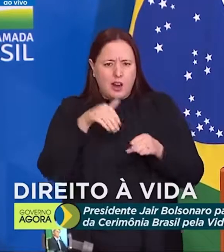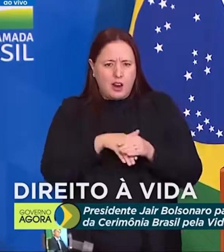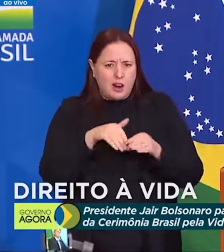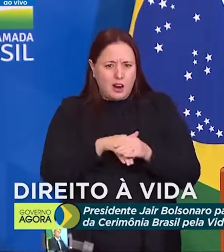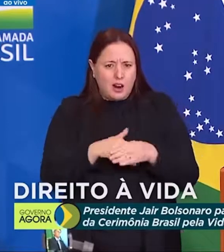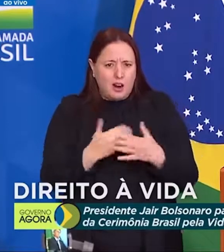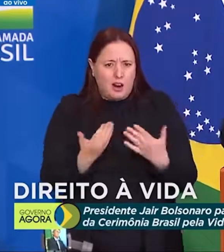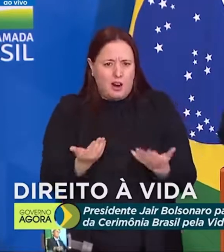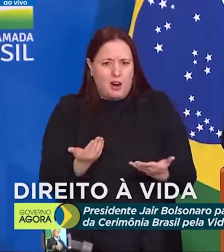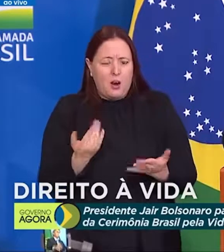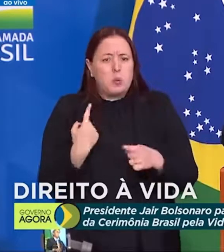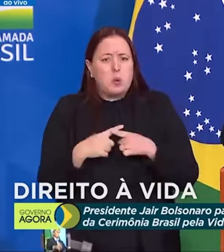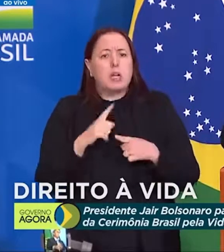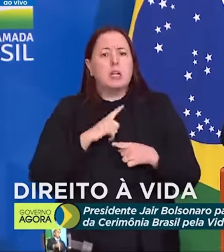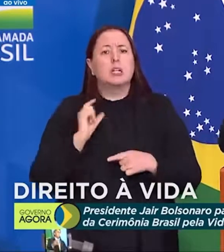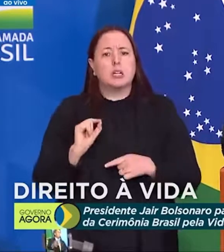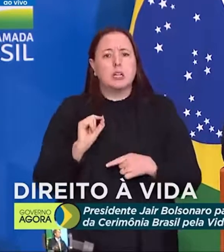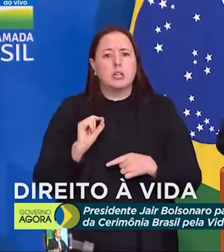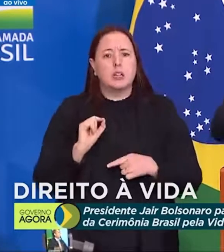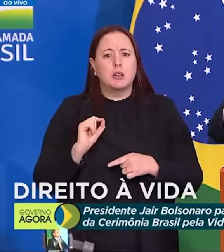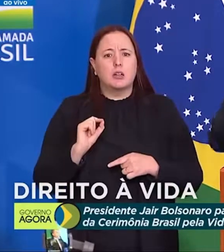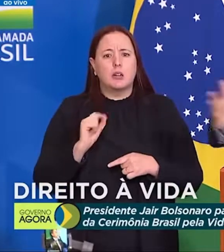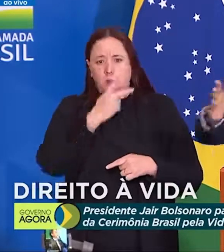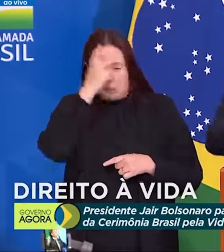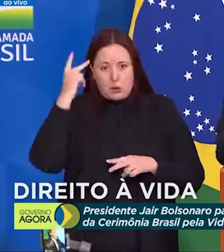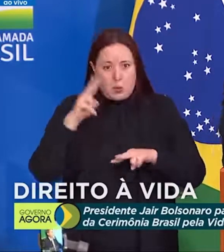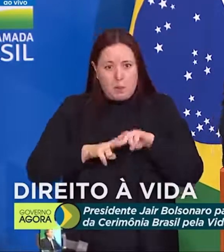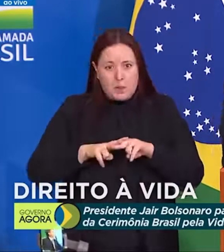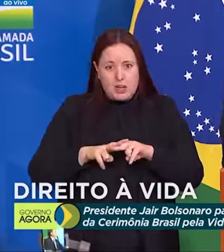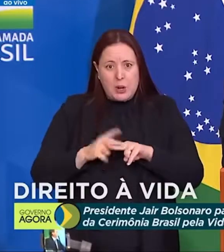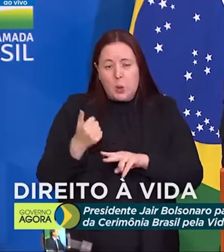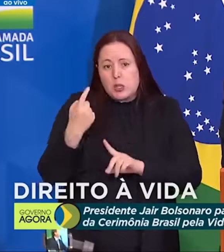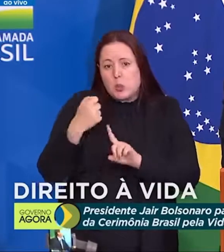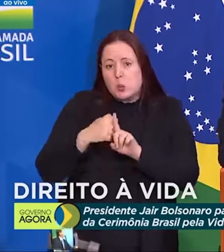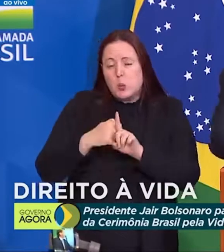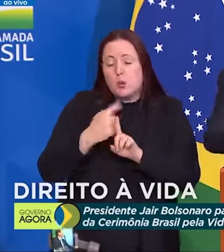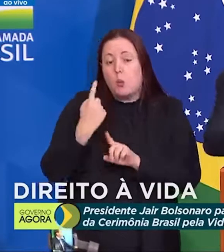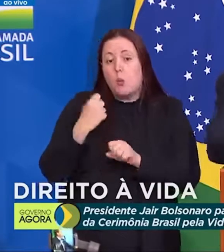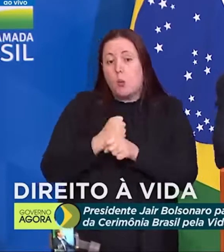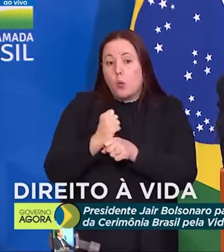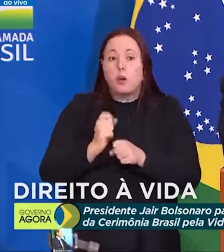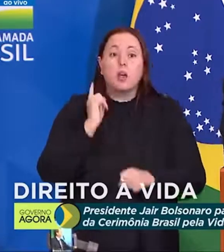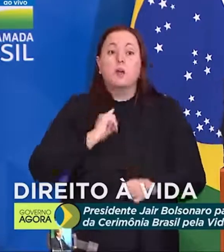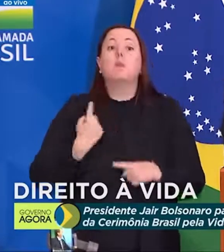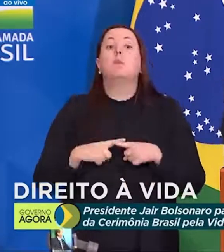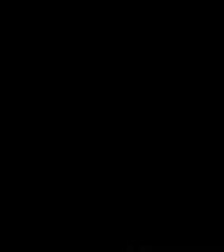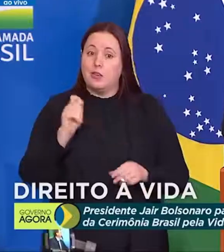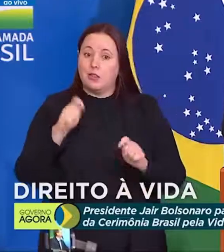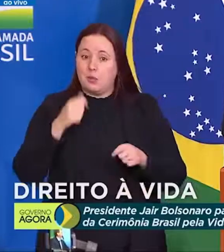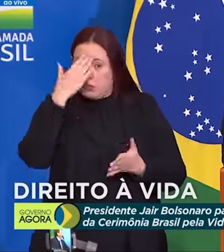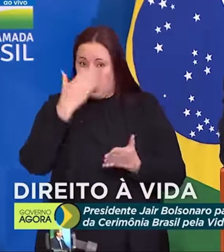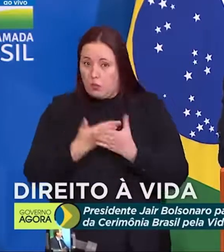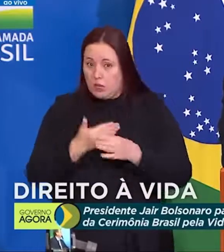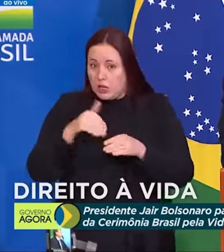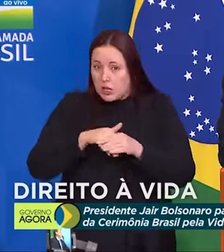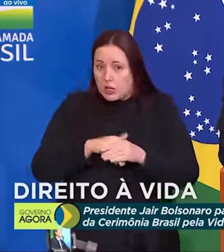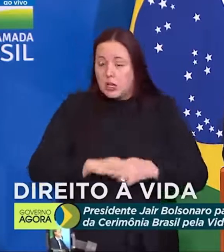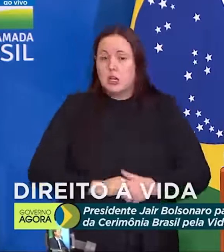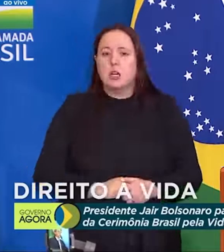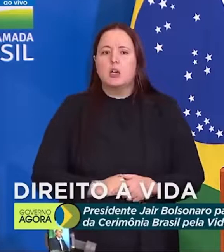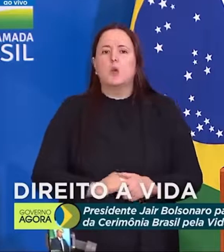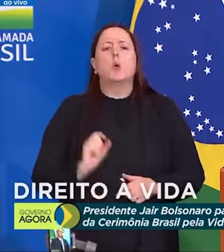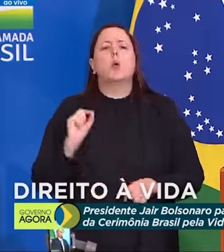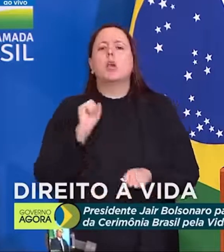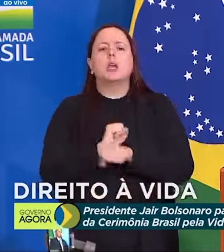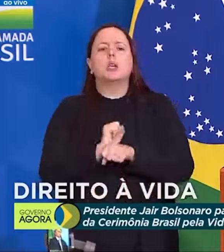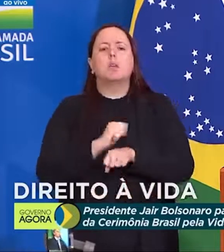inexpugnáveis porque temos o HAC preso há quase um ano em Minas Gerais. São inexpugnáveis. O que se